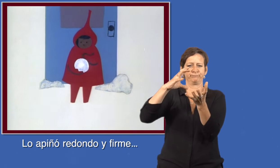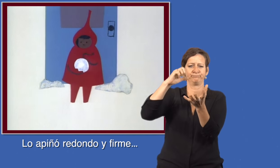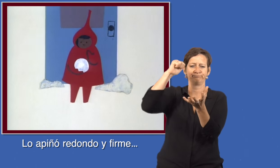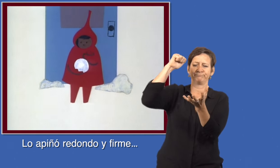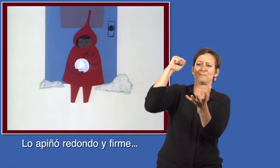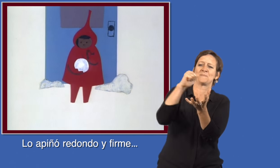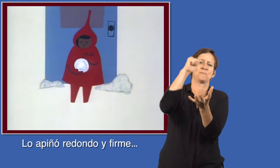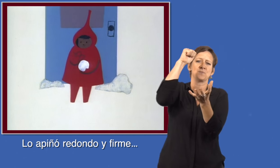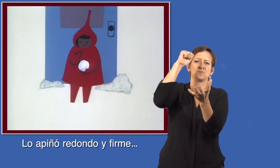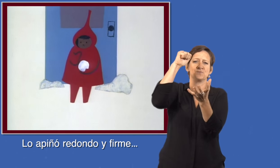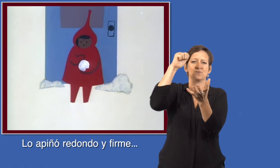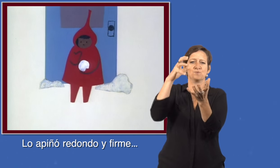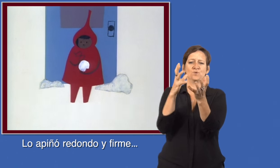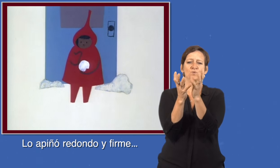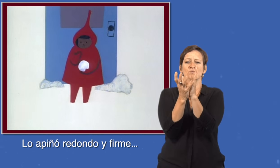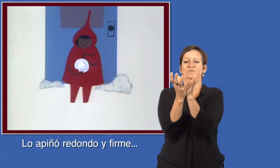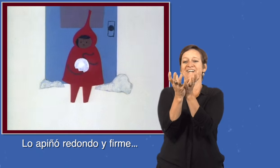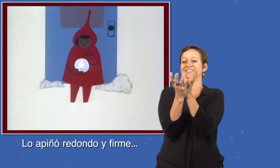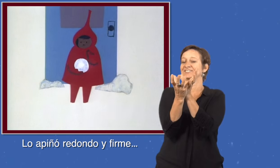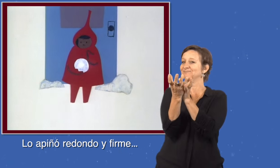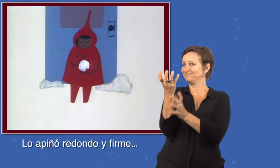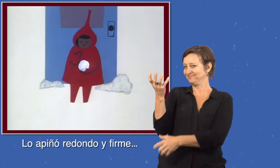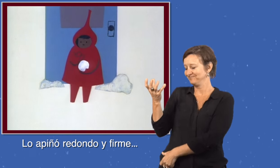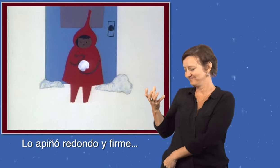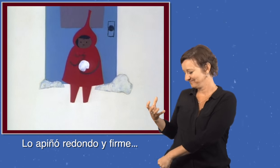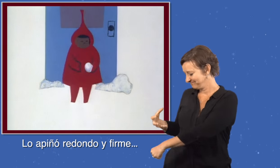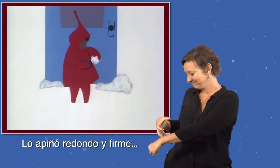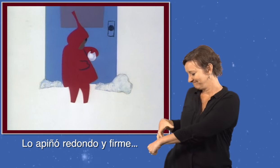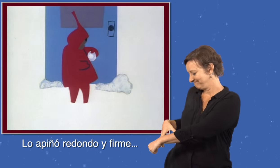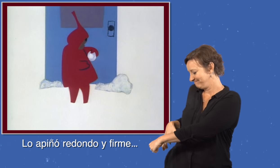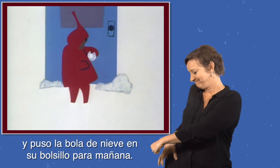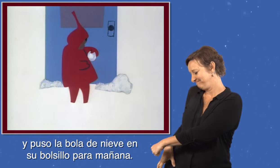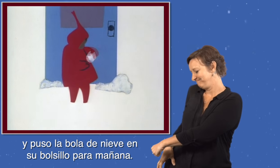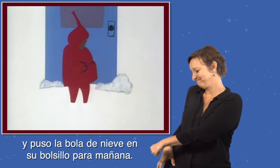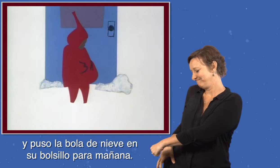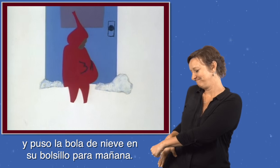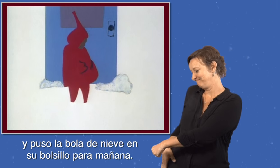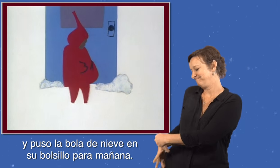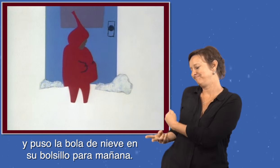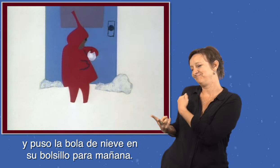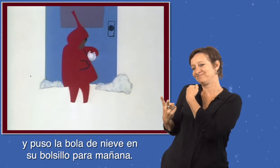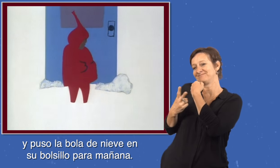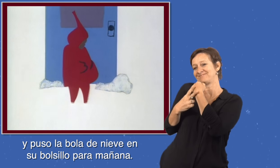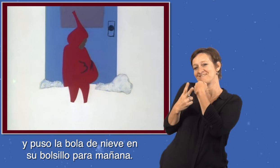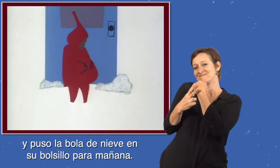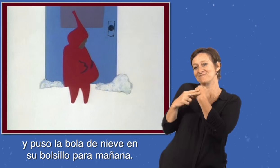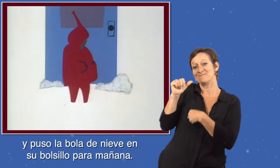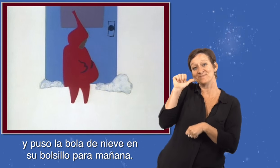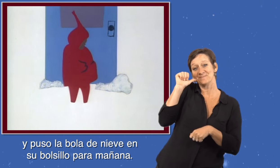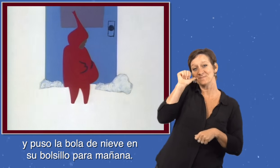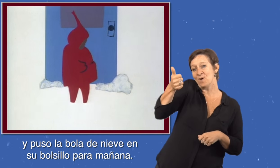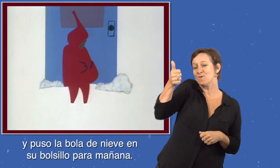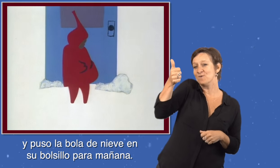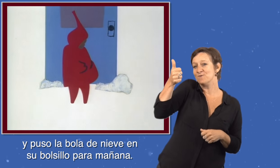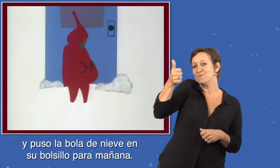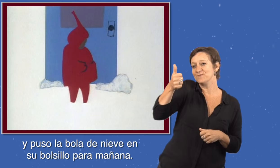apiñó redondo y firme y puso la bola de nieve en su bolsillo para